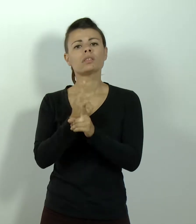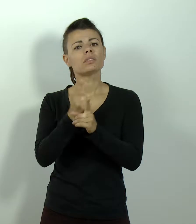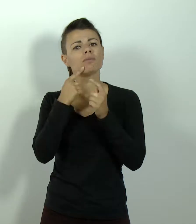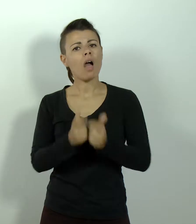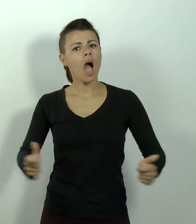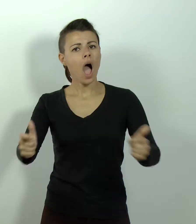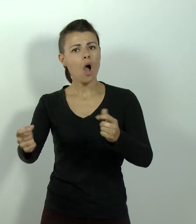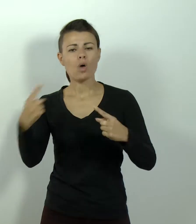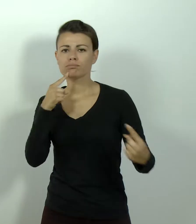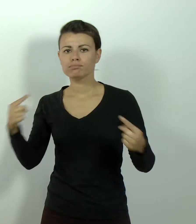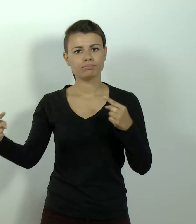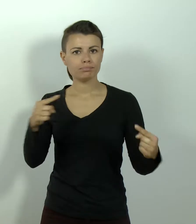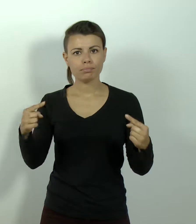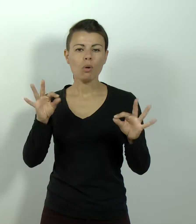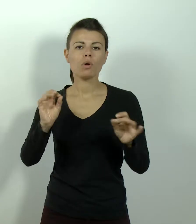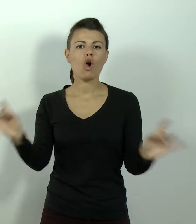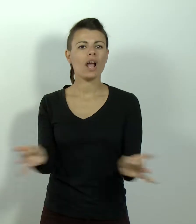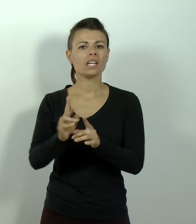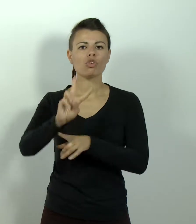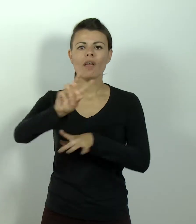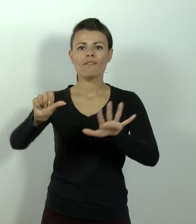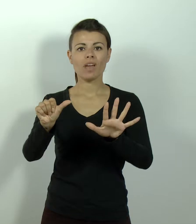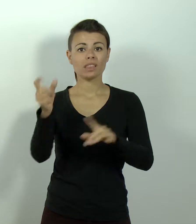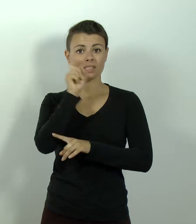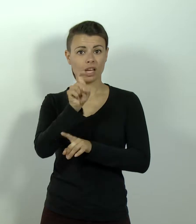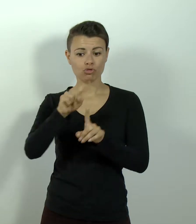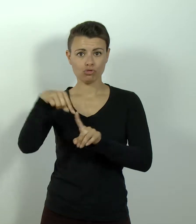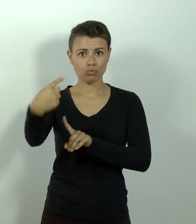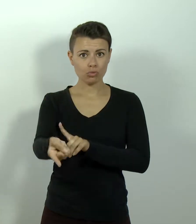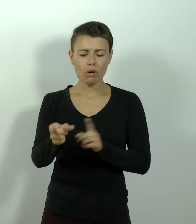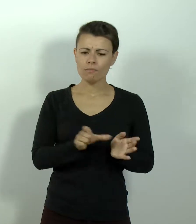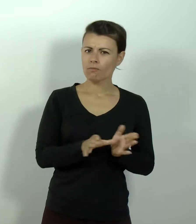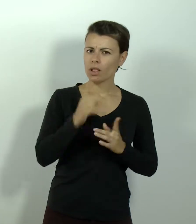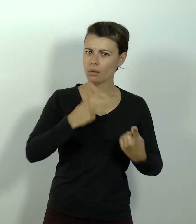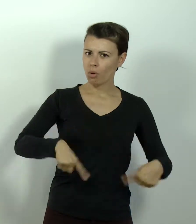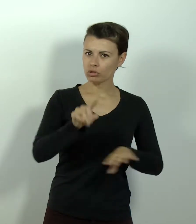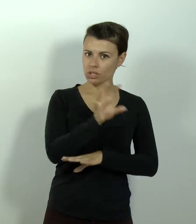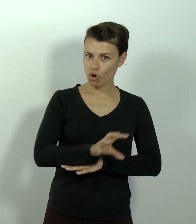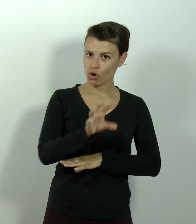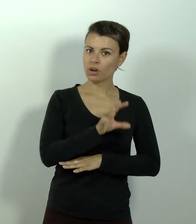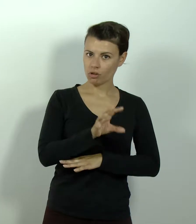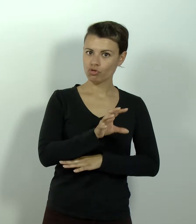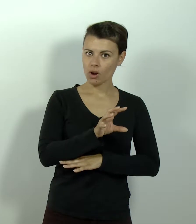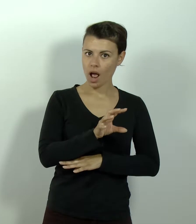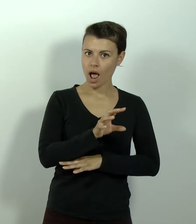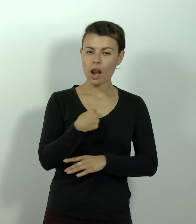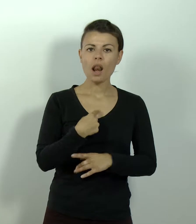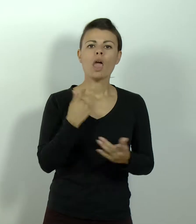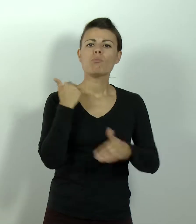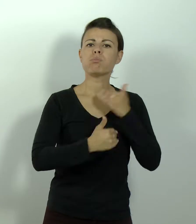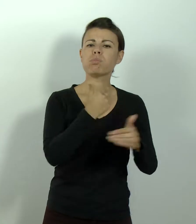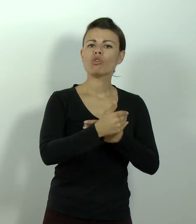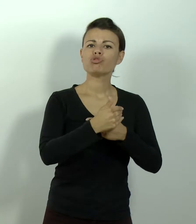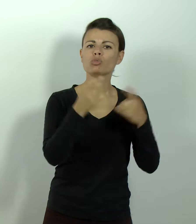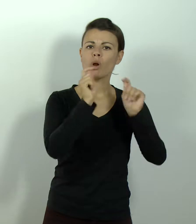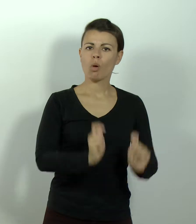in aula nella seduta del prossimo 26 giugno. Intanto il Consiglio regionale ha dato il via libera all'adozione della procedura d